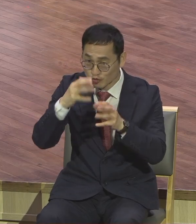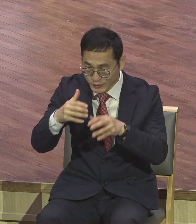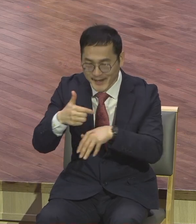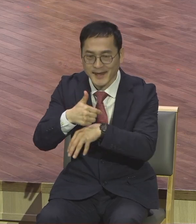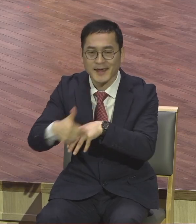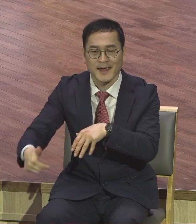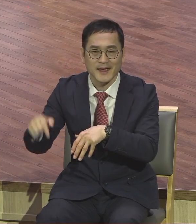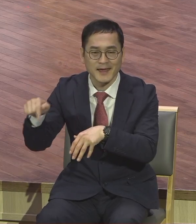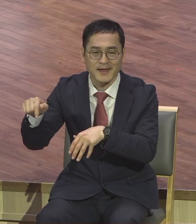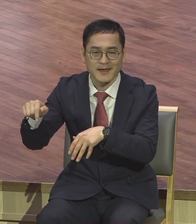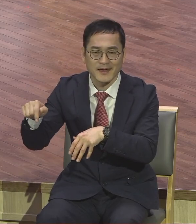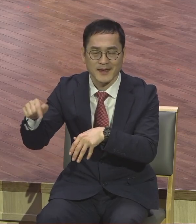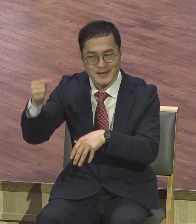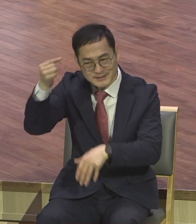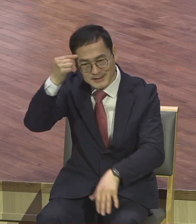정통적 유대 사상이 뭐냐